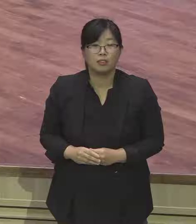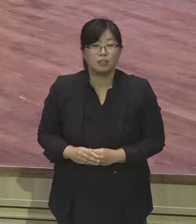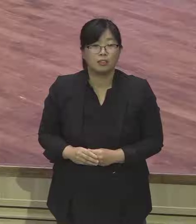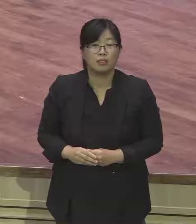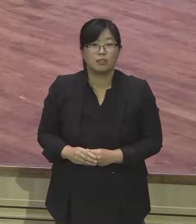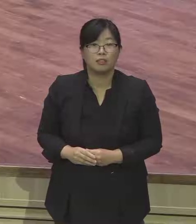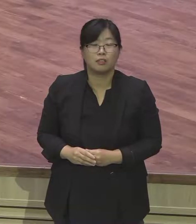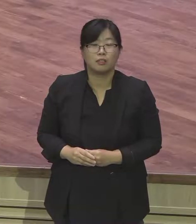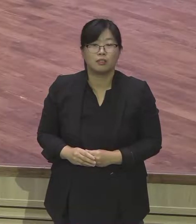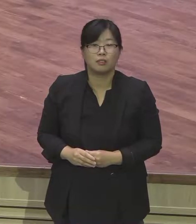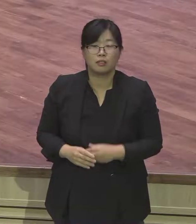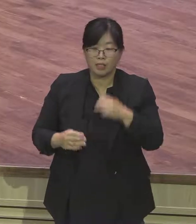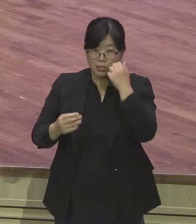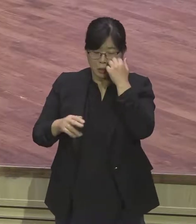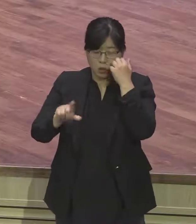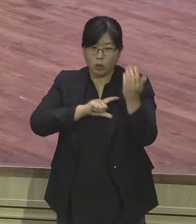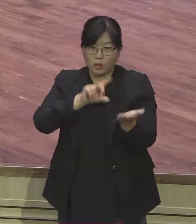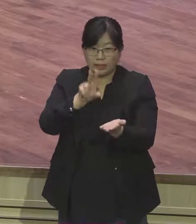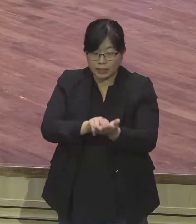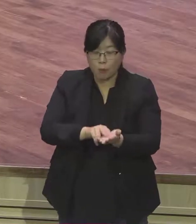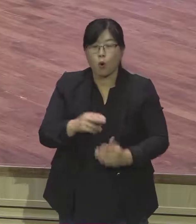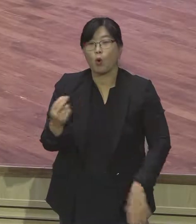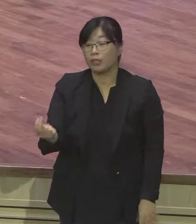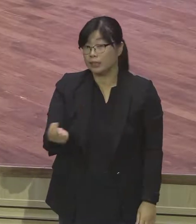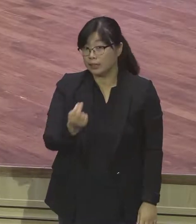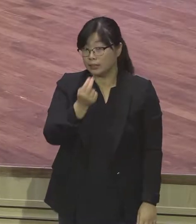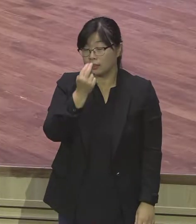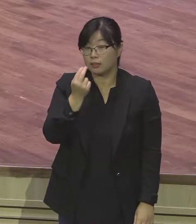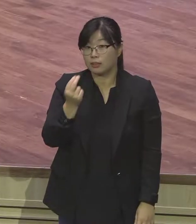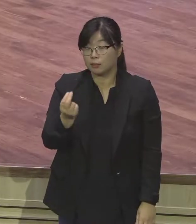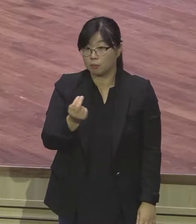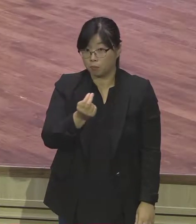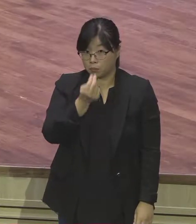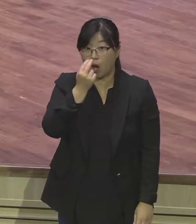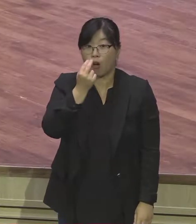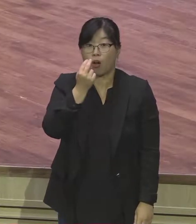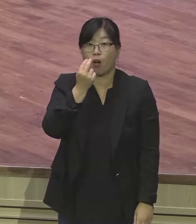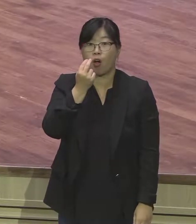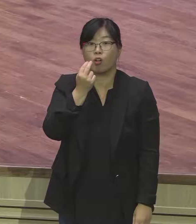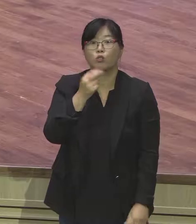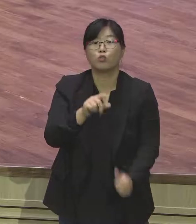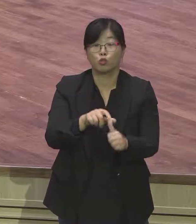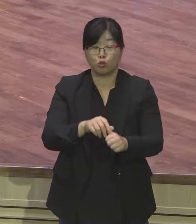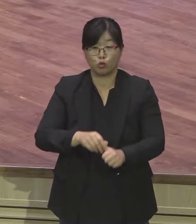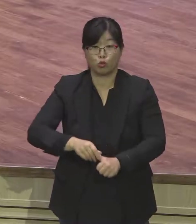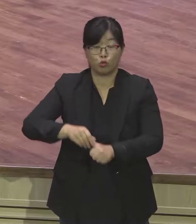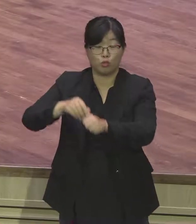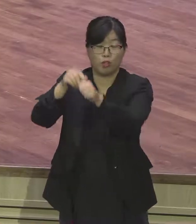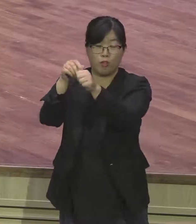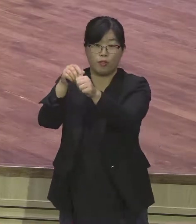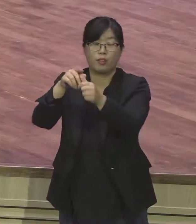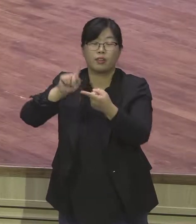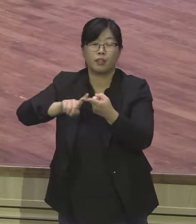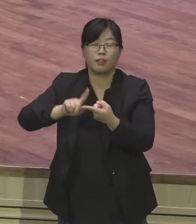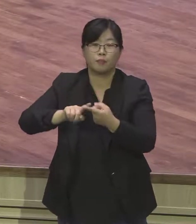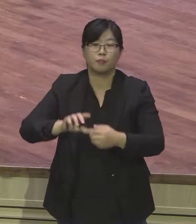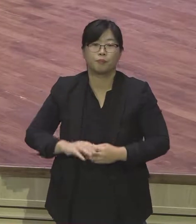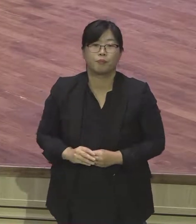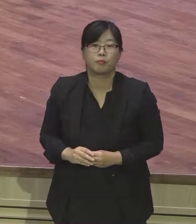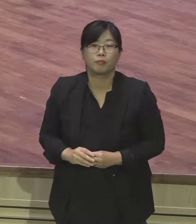살리는 기준이라는 점을 말씀드립니다. 오늘 우리 전도자 페스티벌이 진행되었습니다. 2019년 9월까지